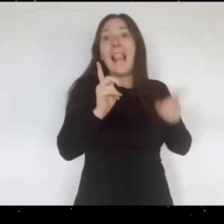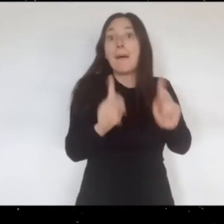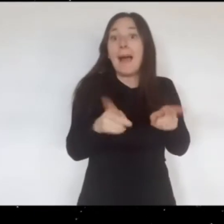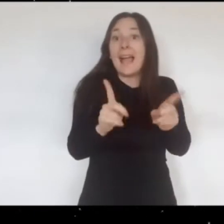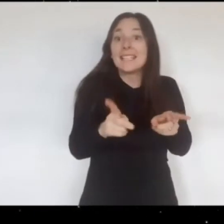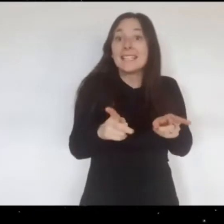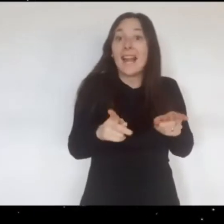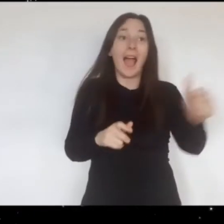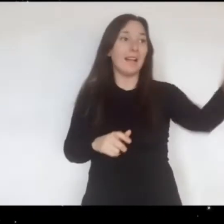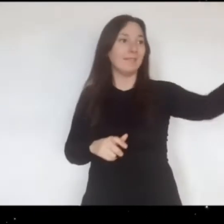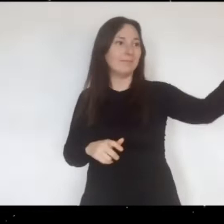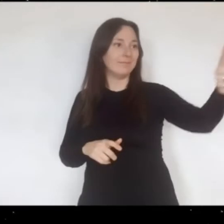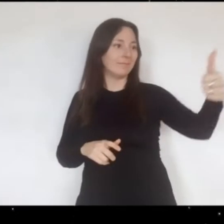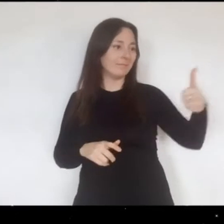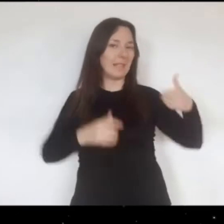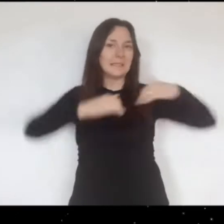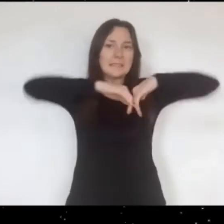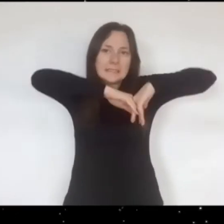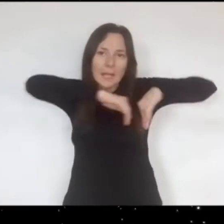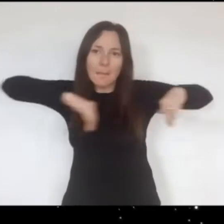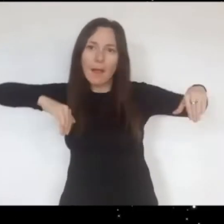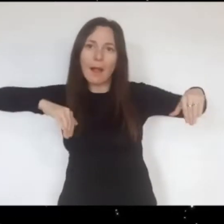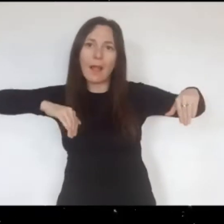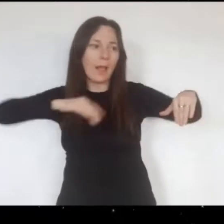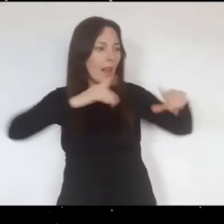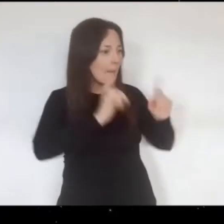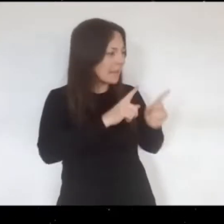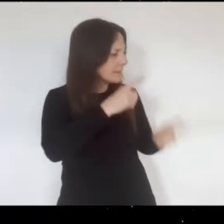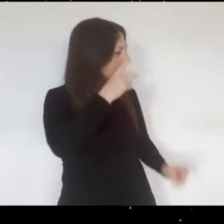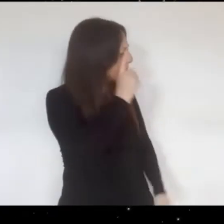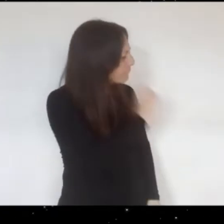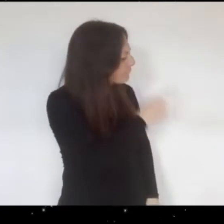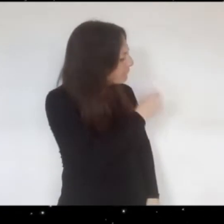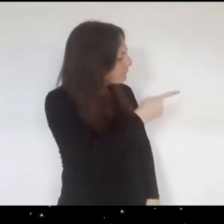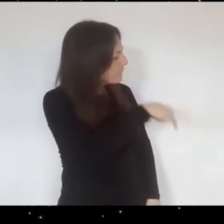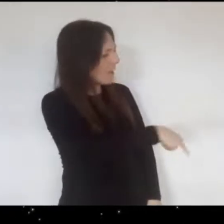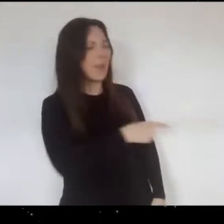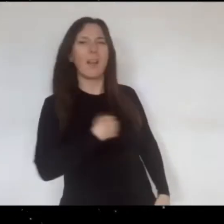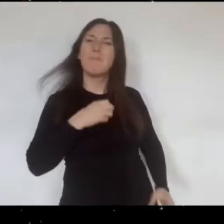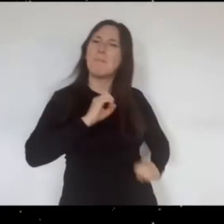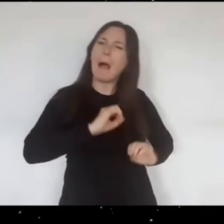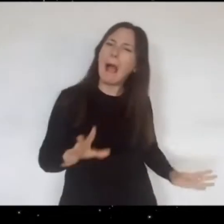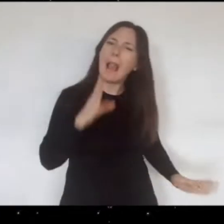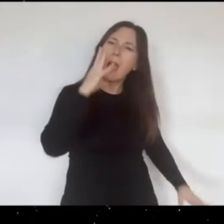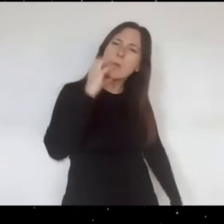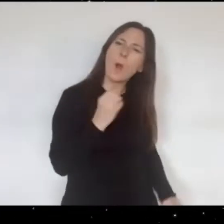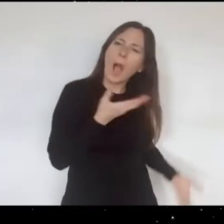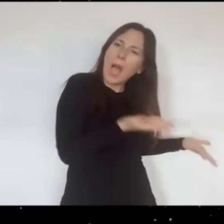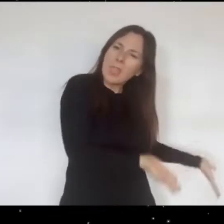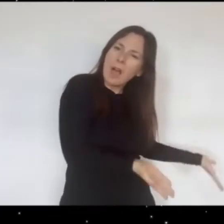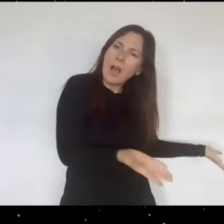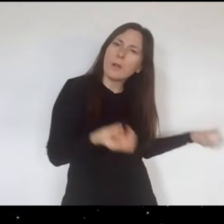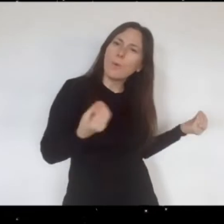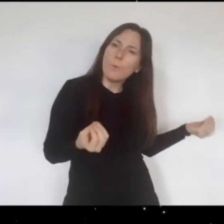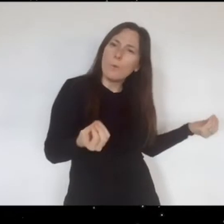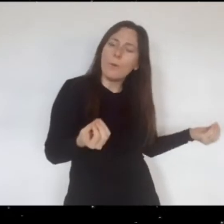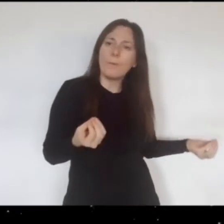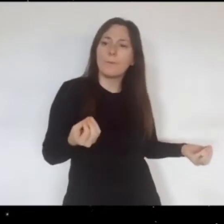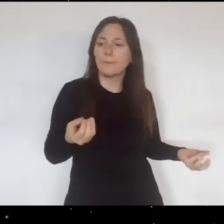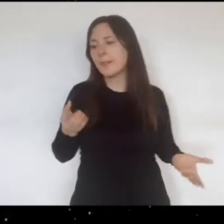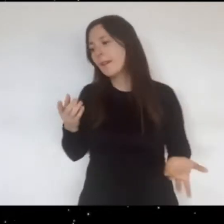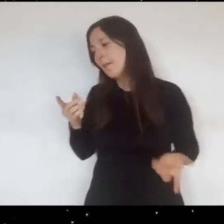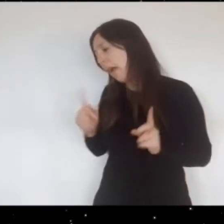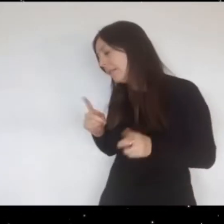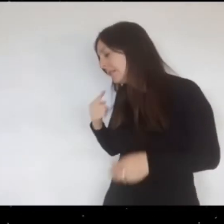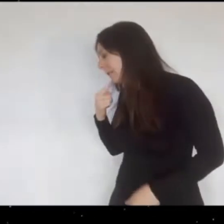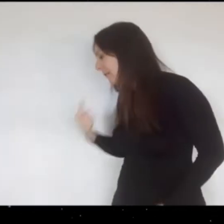Es la maestra que separó las niñas y está regañando a Lucía por su mal carácter incontrolable